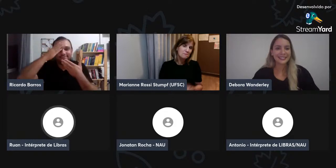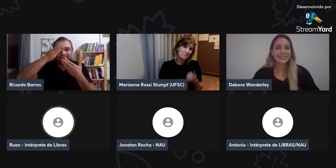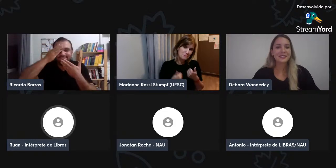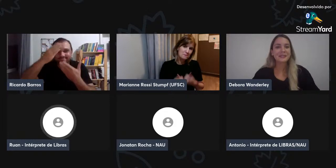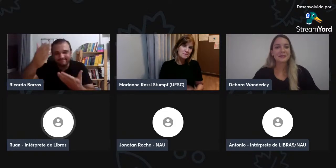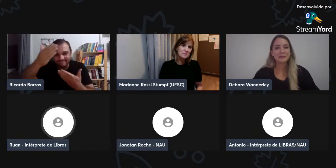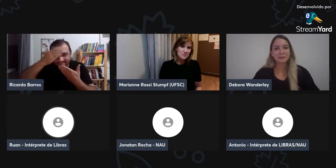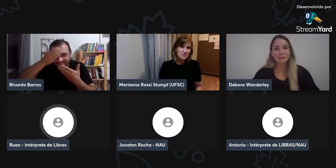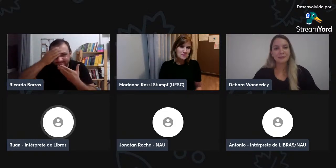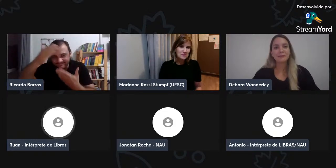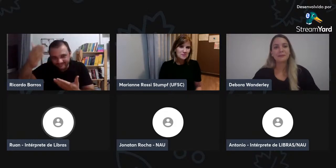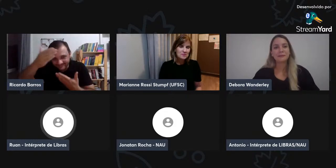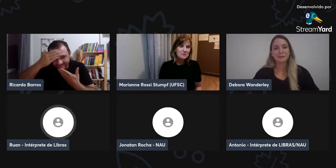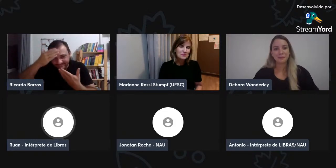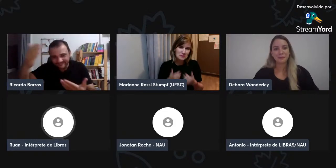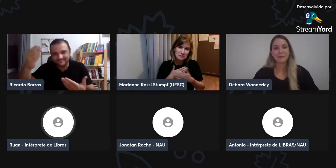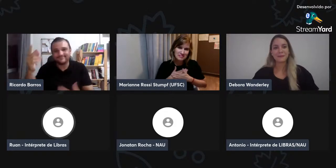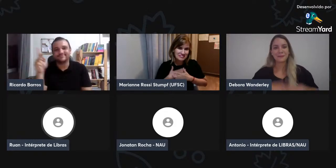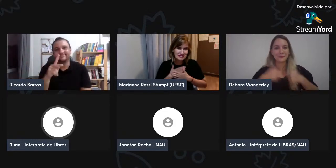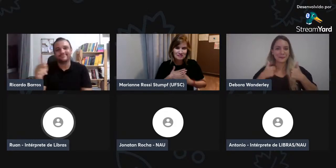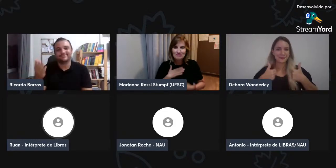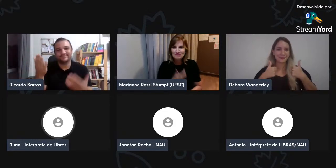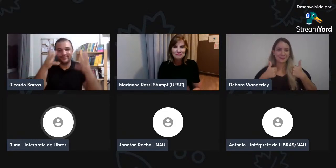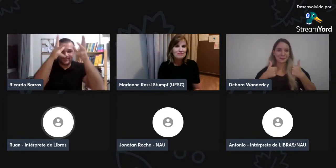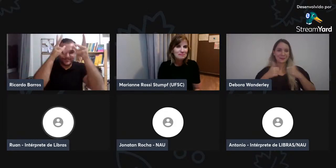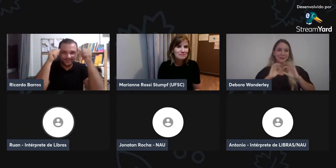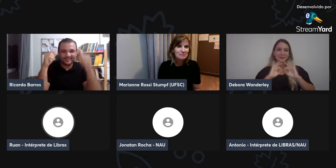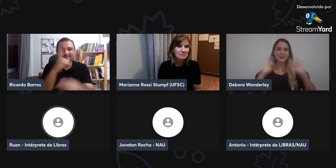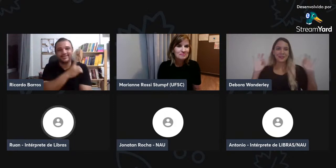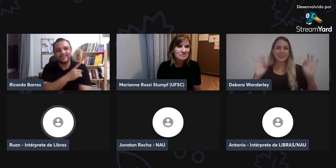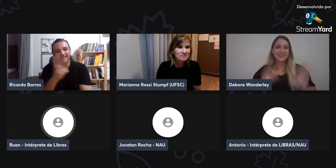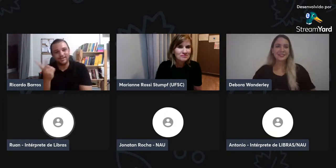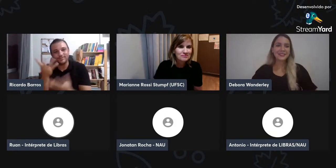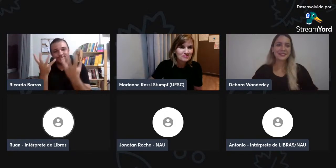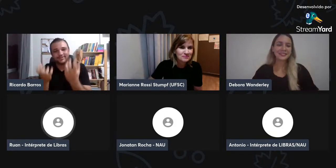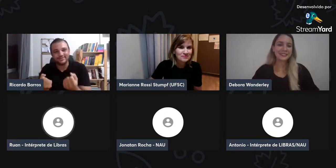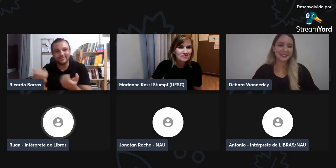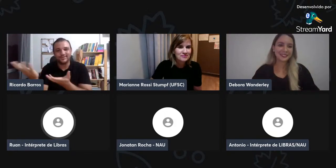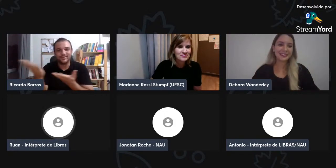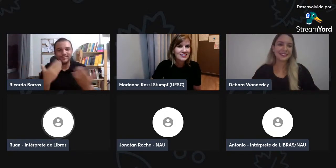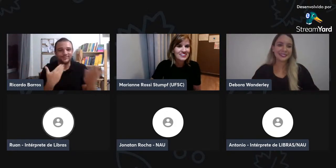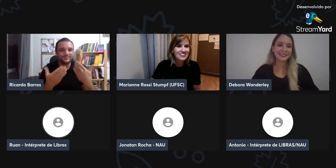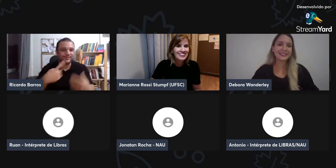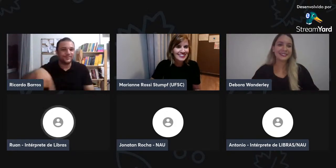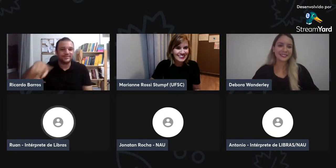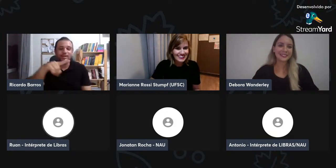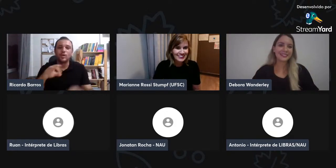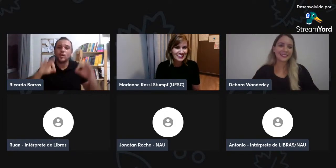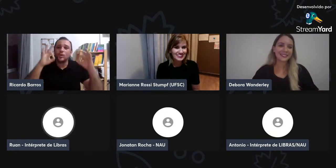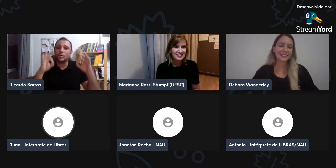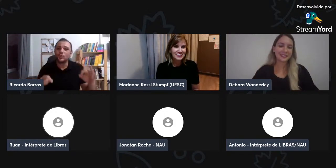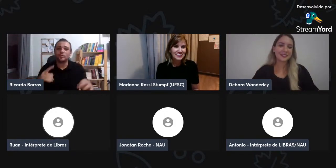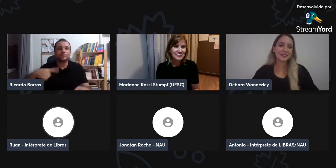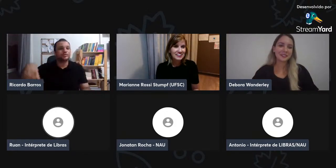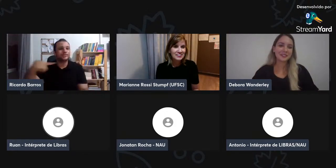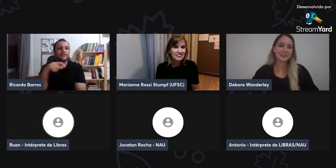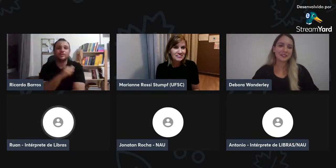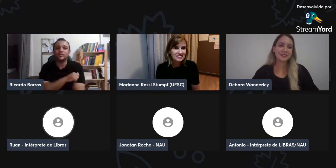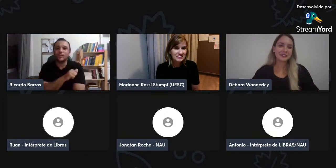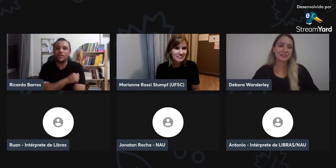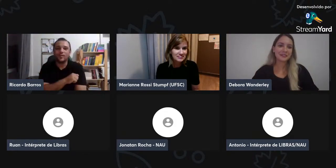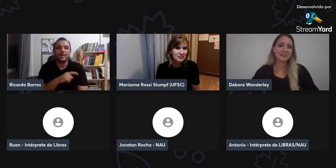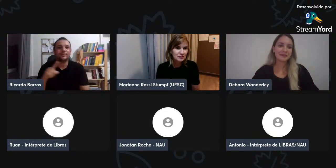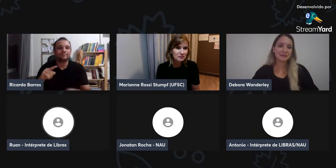Então, já é quase oito e meia, queremos agradecer imensamente, a professora Mariana, a professora Débora, por terem aceitado esse